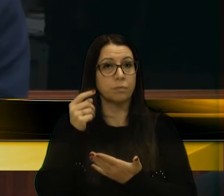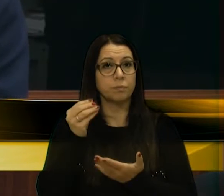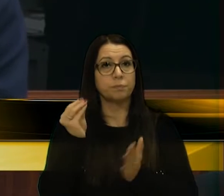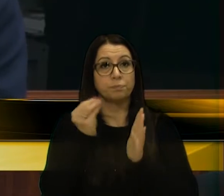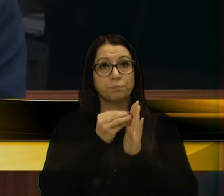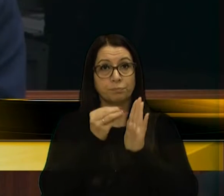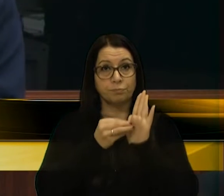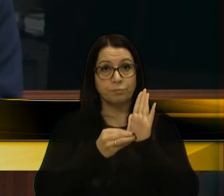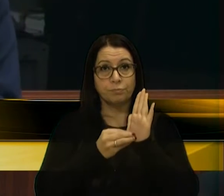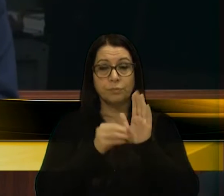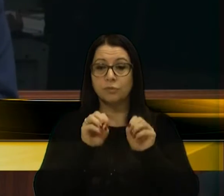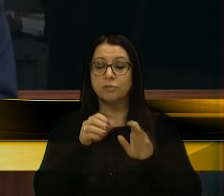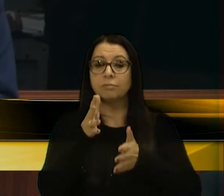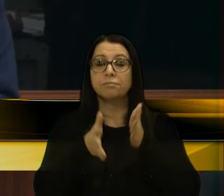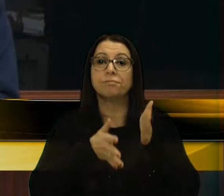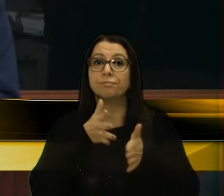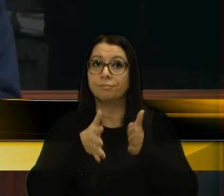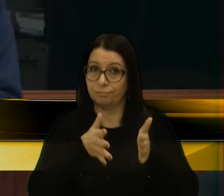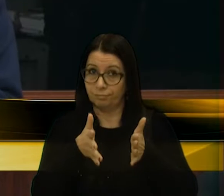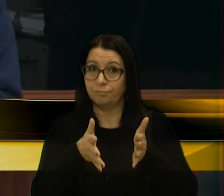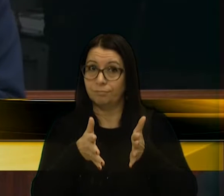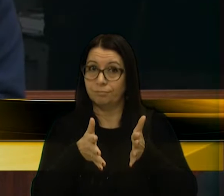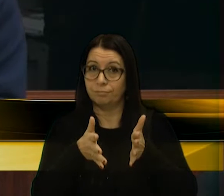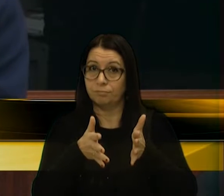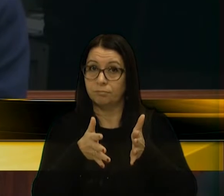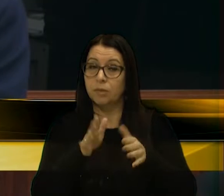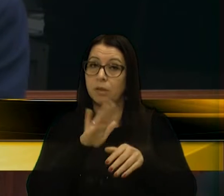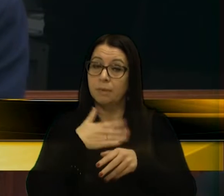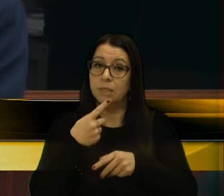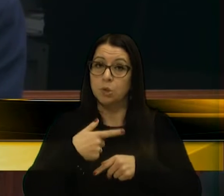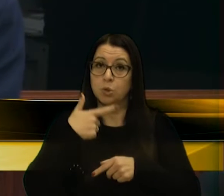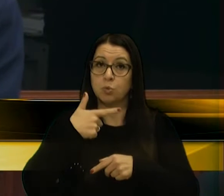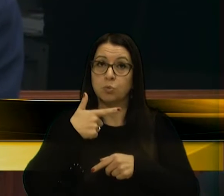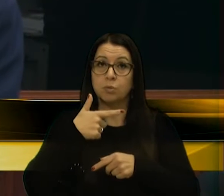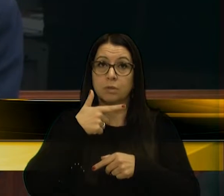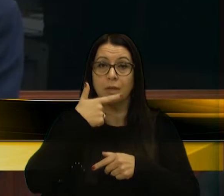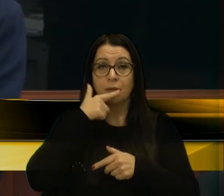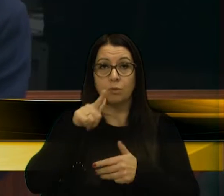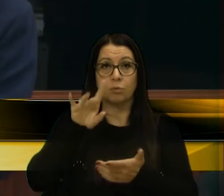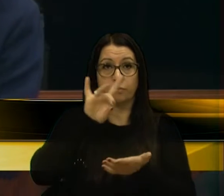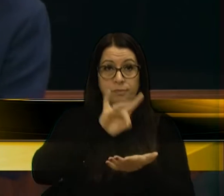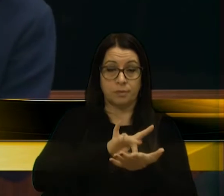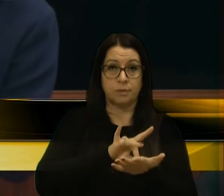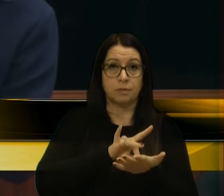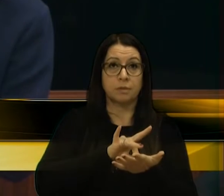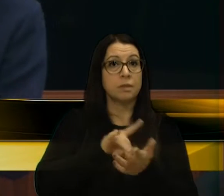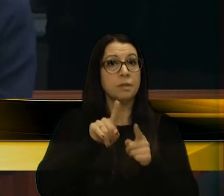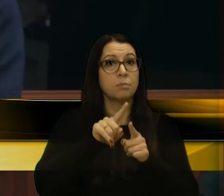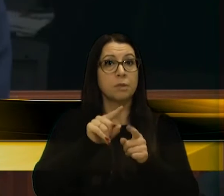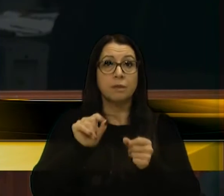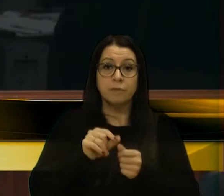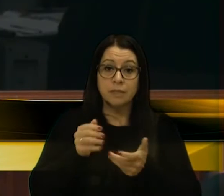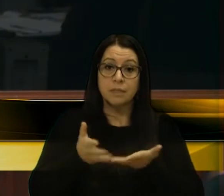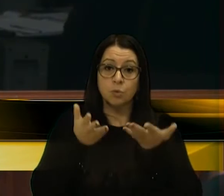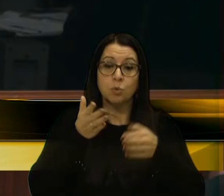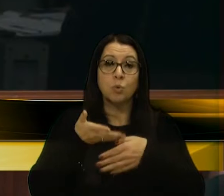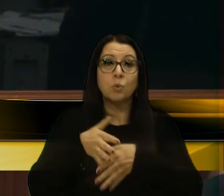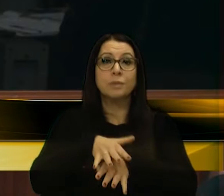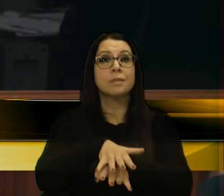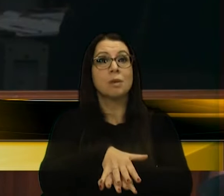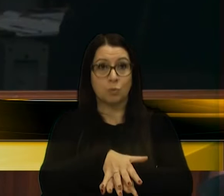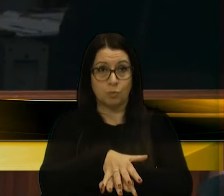de ensinar Libras, que além de ser a segunda língua oficial, ela promove a inclusão